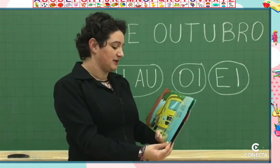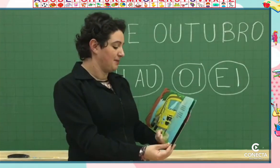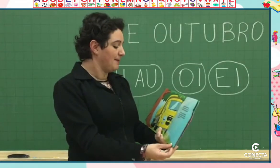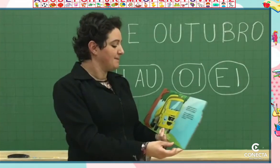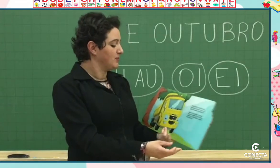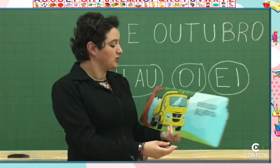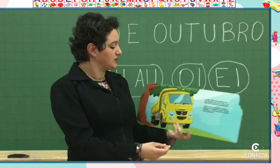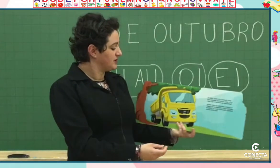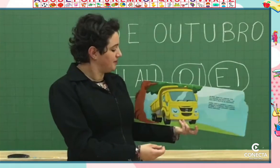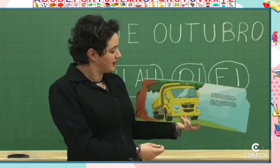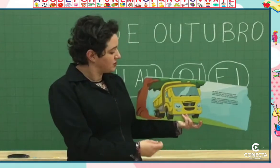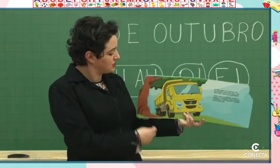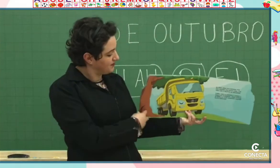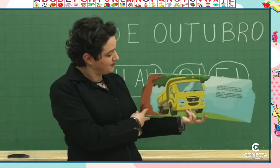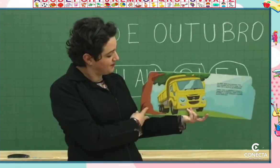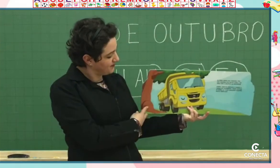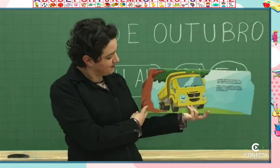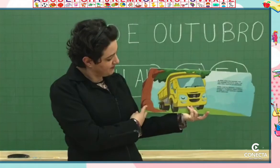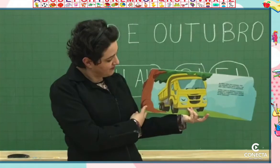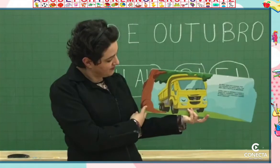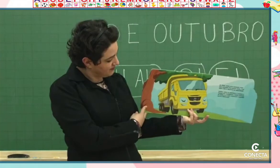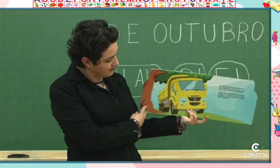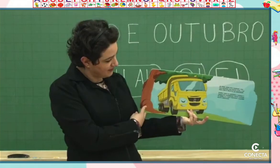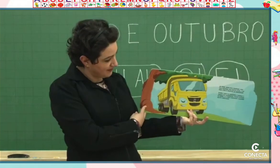um caminhão caçamba muito simpático.